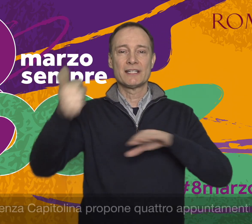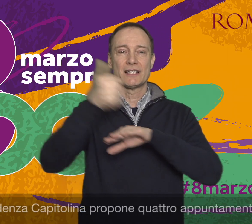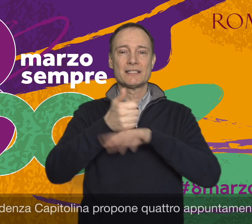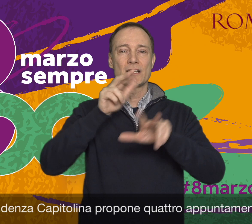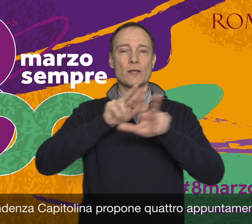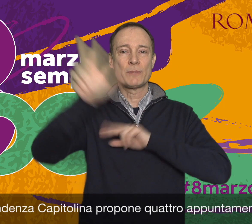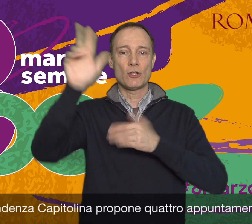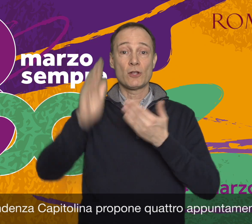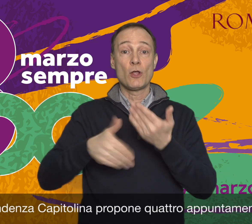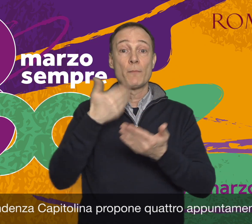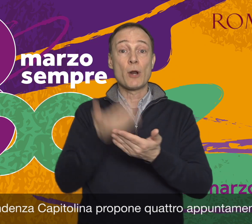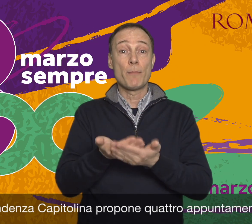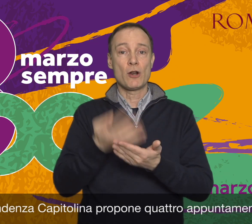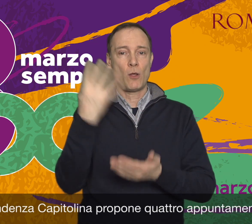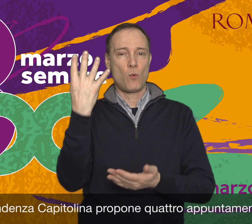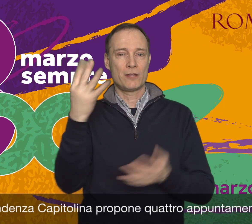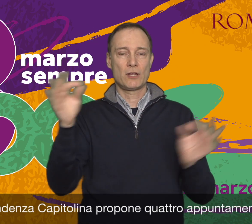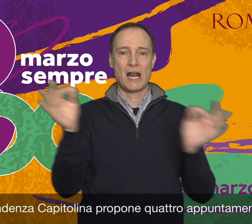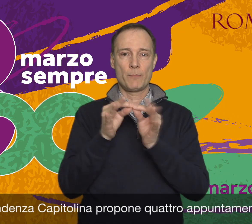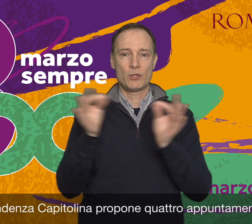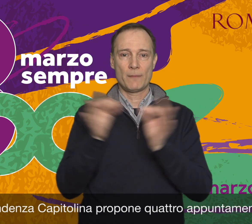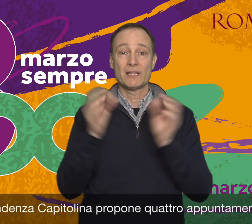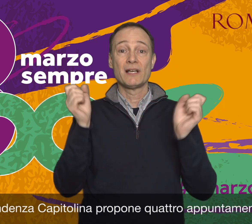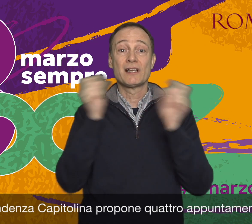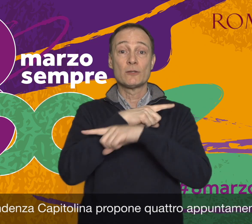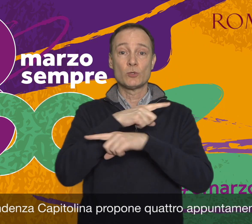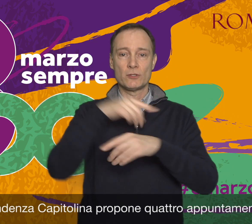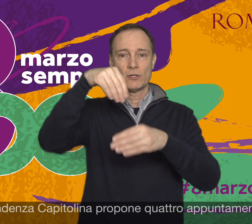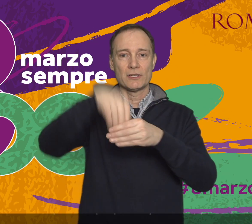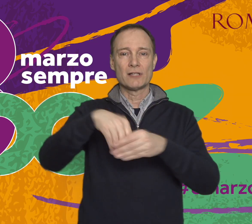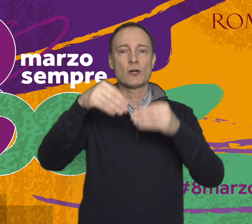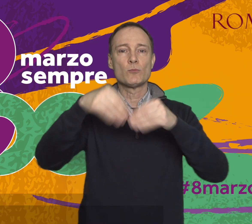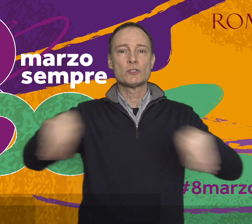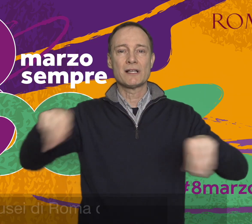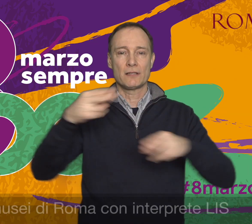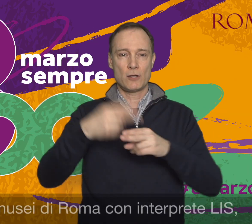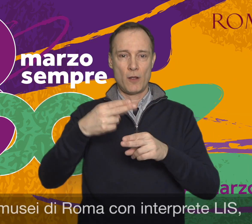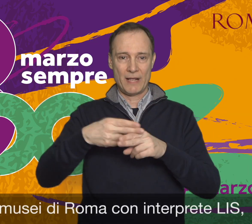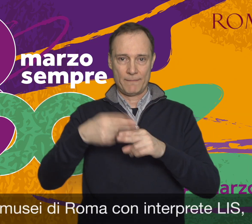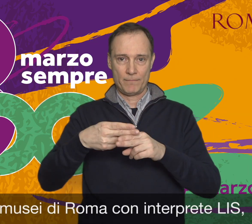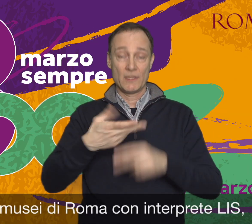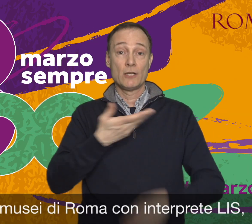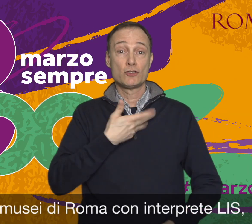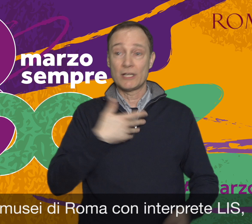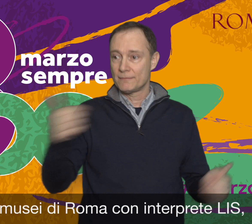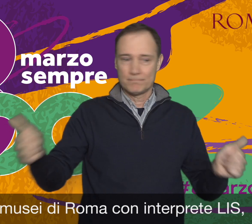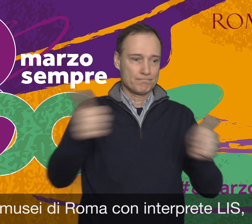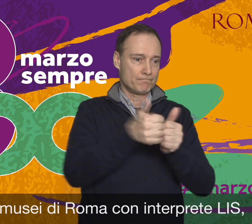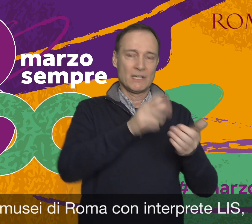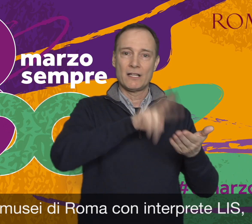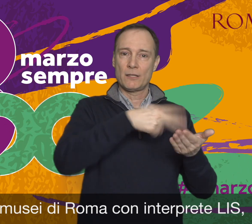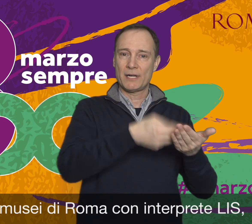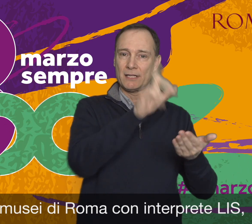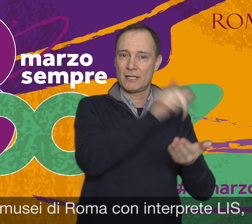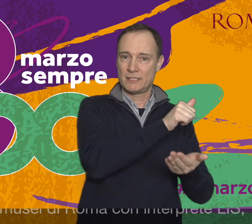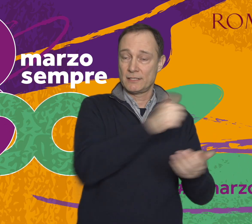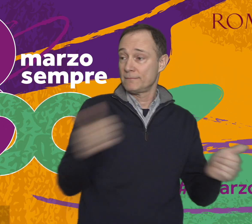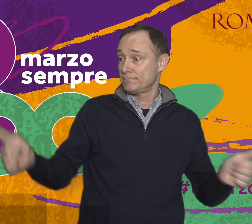sovrintendenza capitolina propone quattro appuntamenti gratuiti nei musei di Roma,